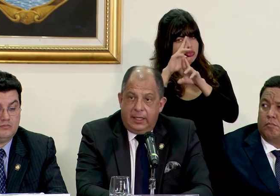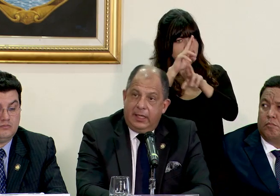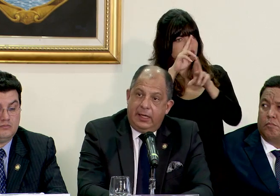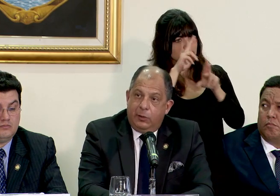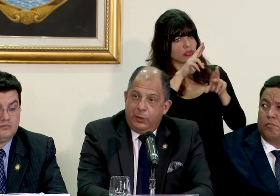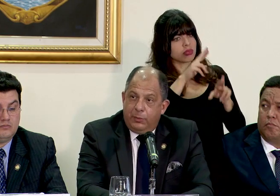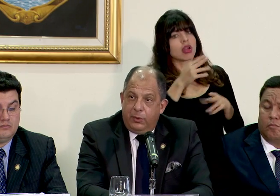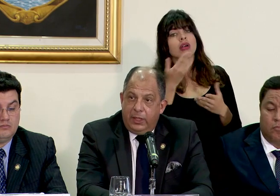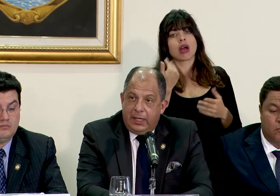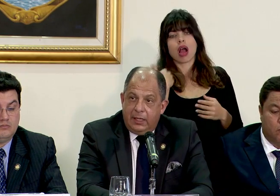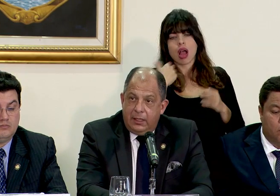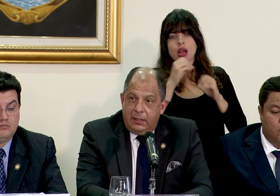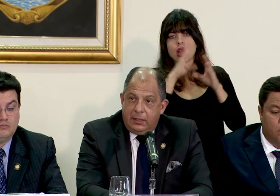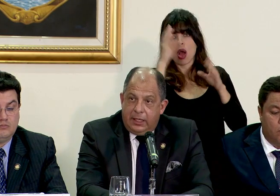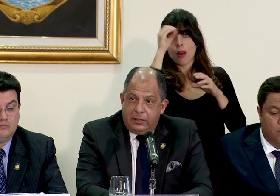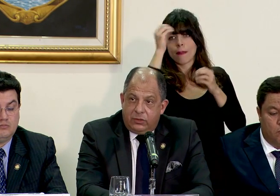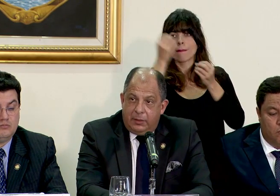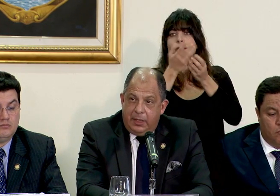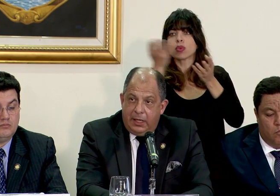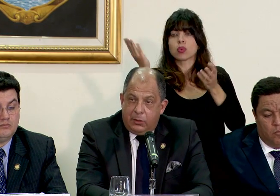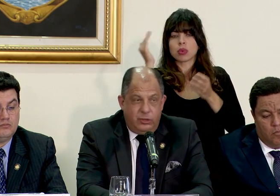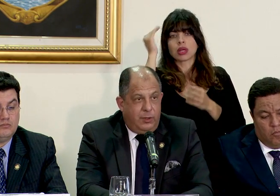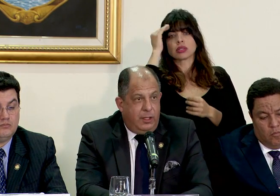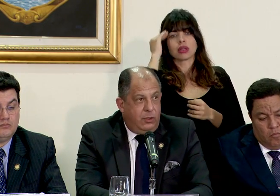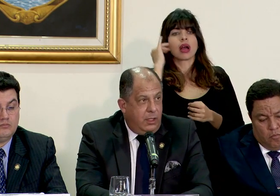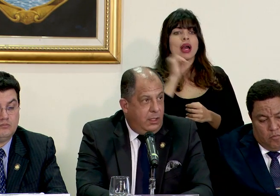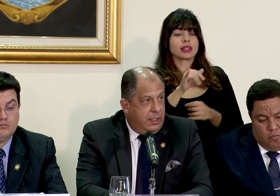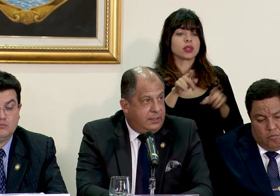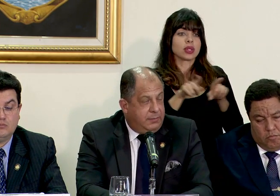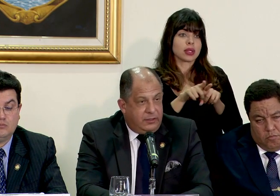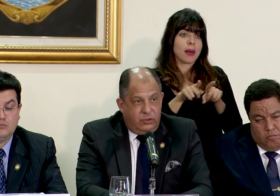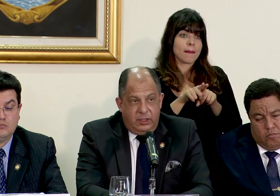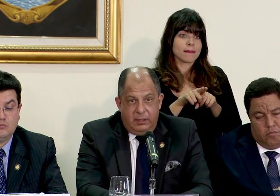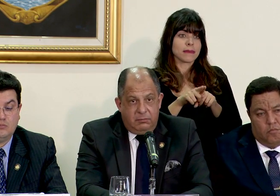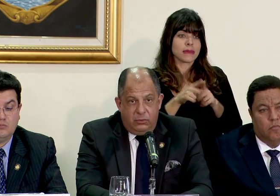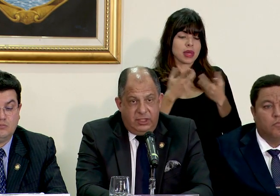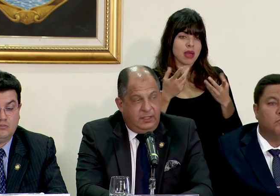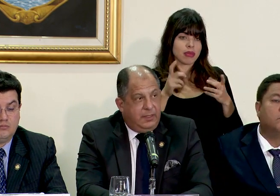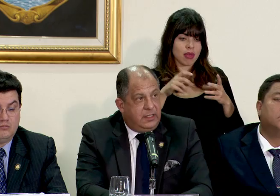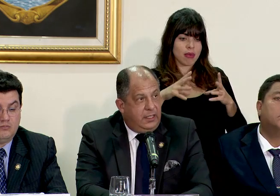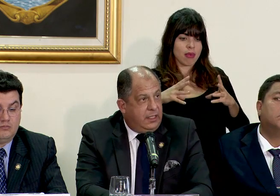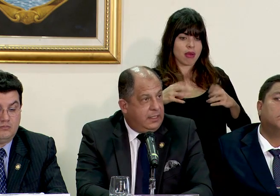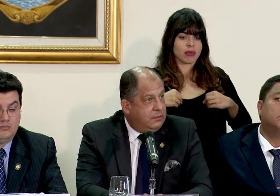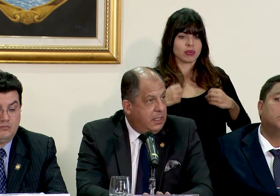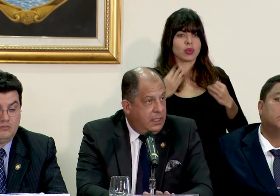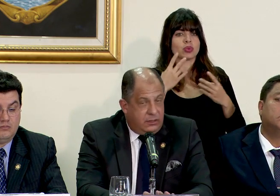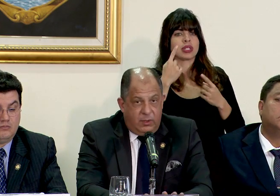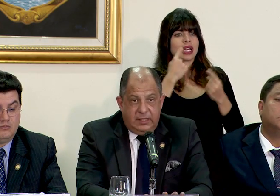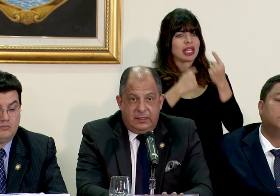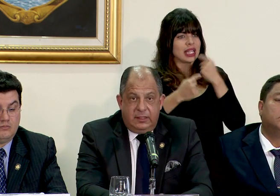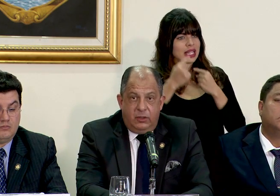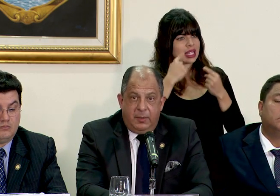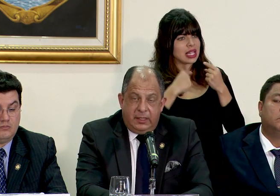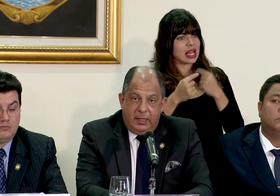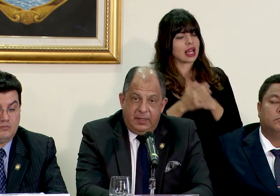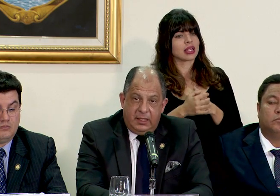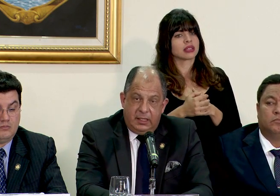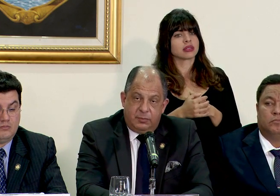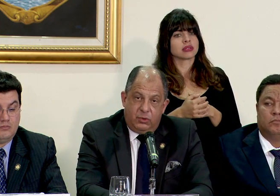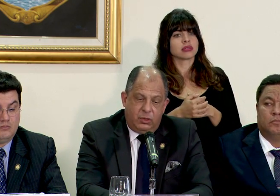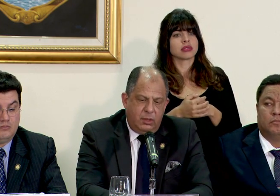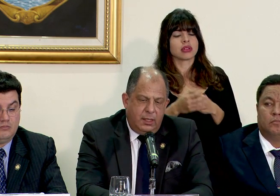hay claridad en la opinión pública de que eso también ha conllevado la aceptación de muchísimas críticas las cuales han sido